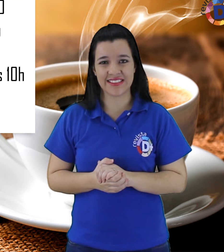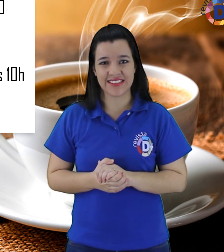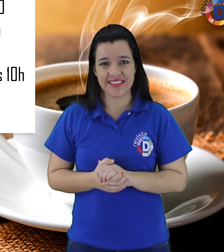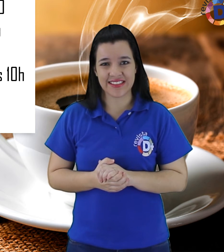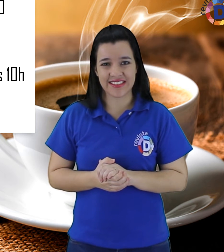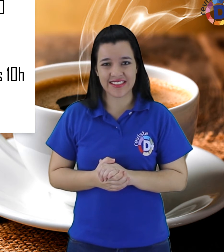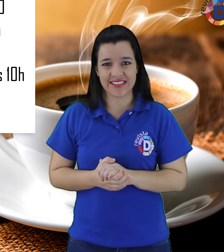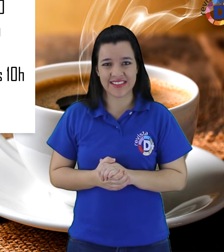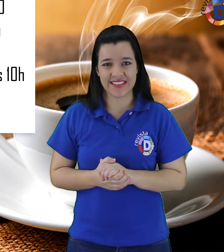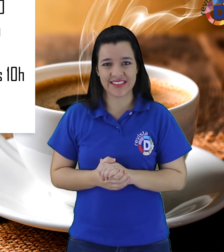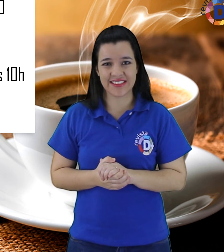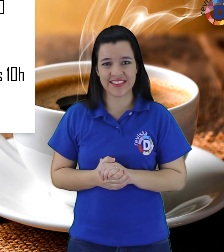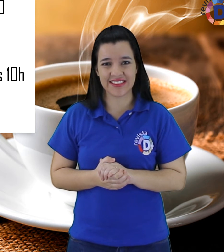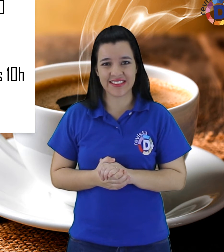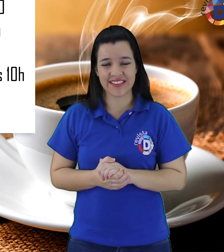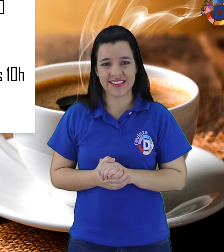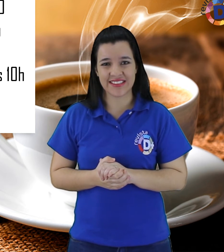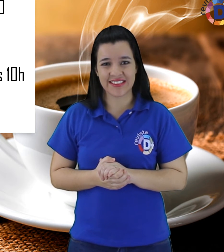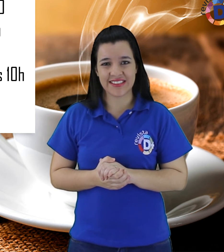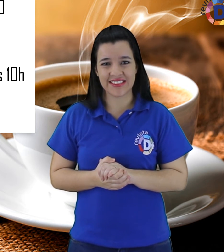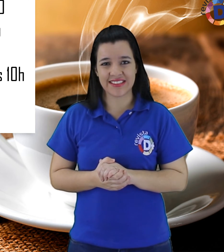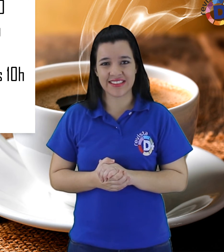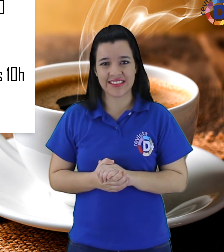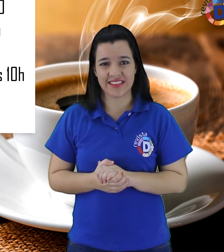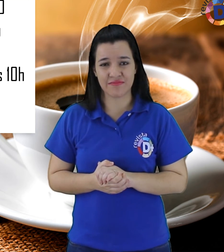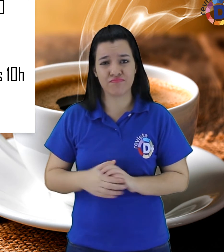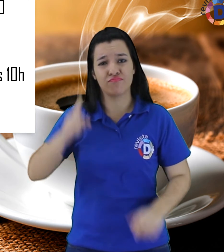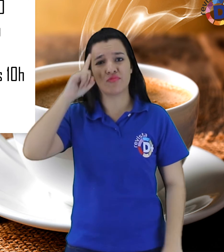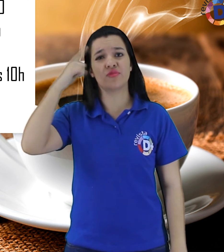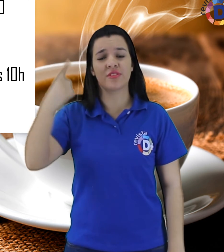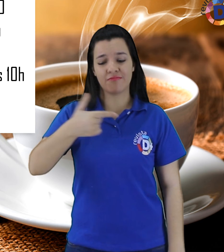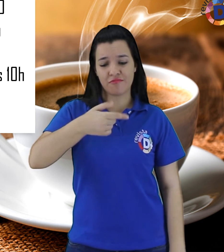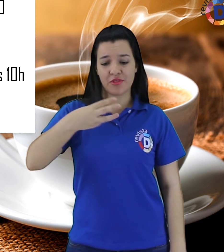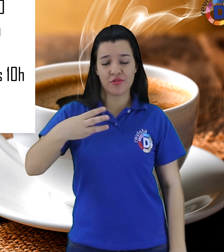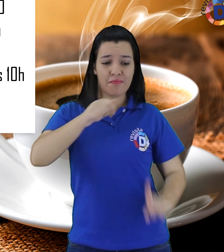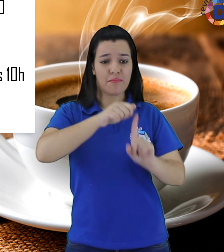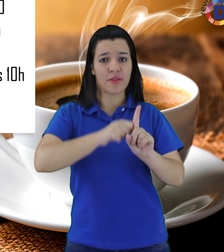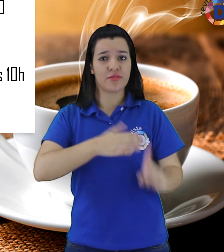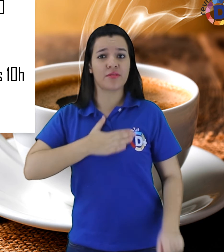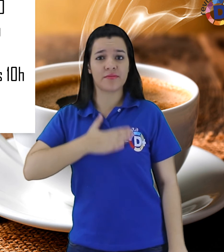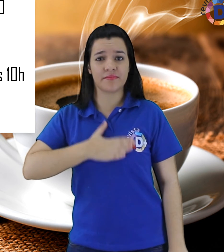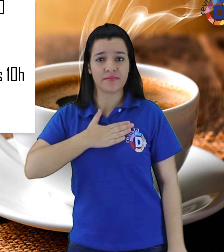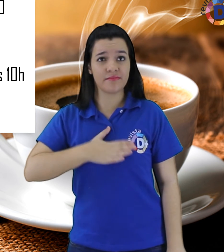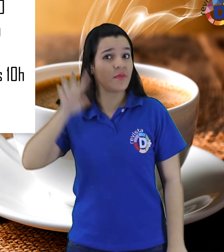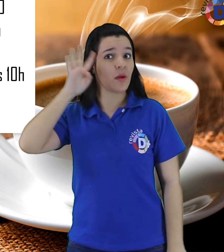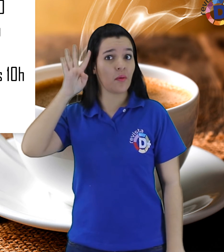com Alexandre Davidenco Quando? 23 do 8 Quarta-feira